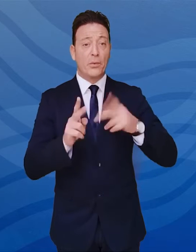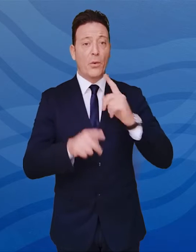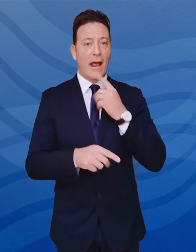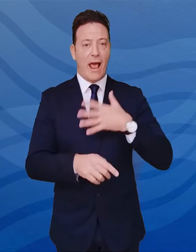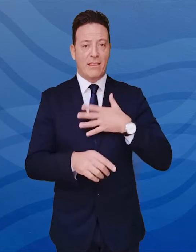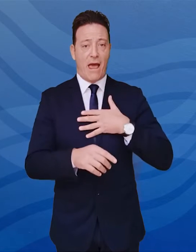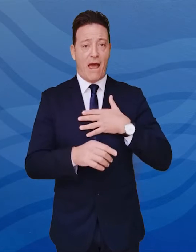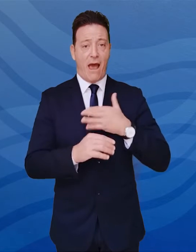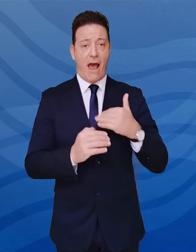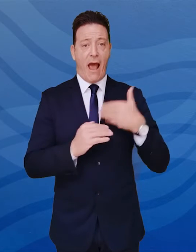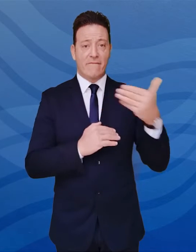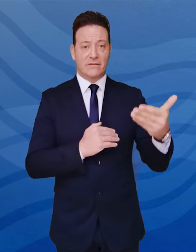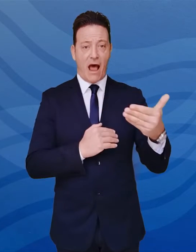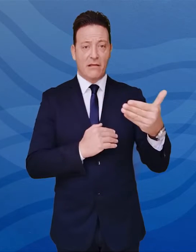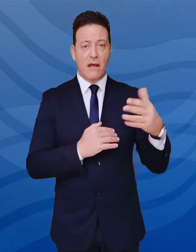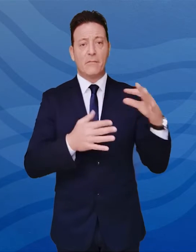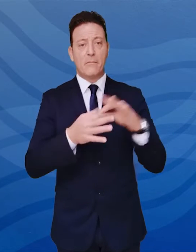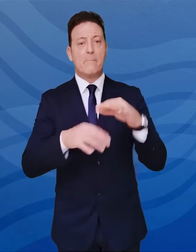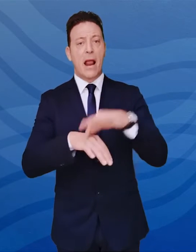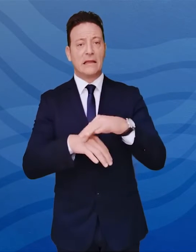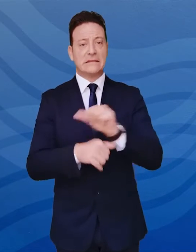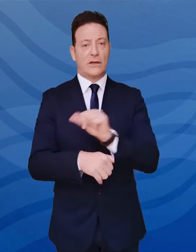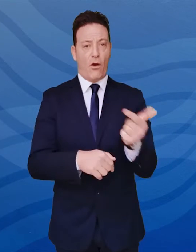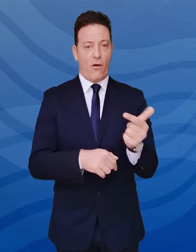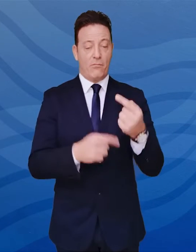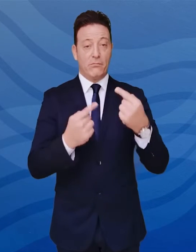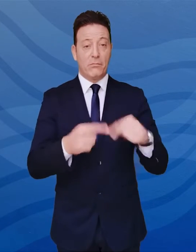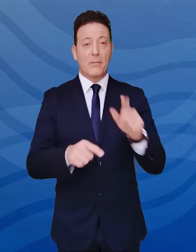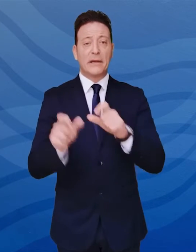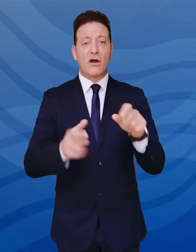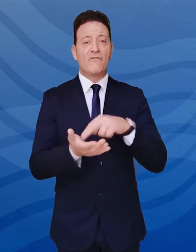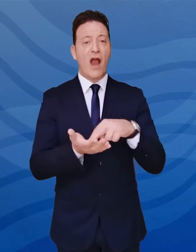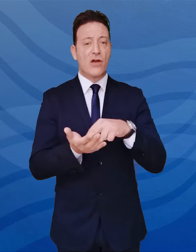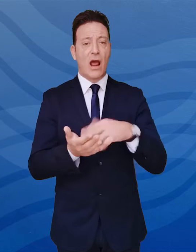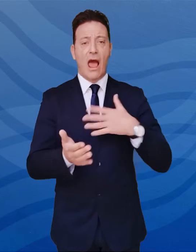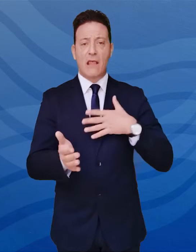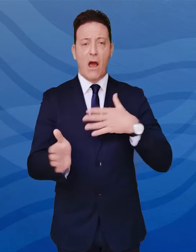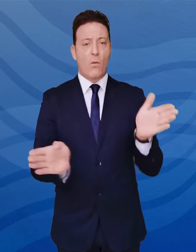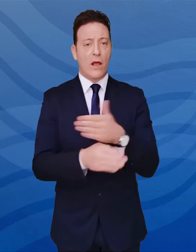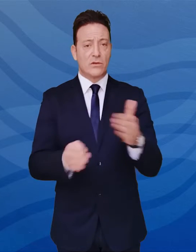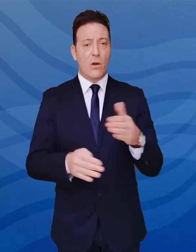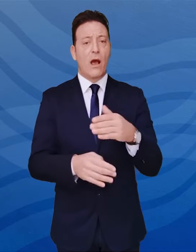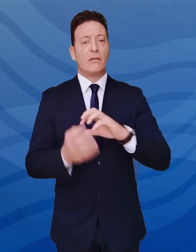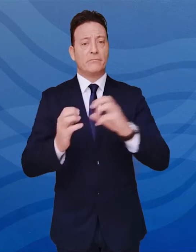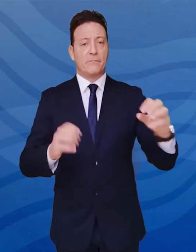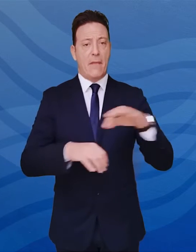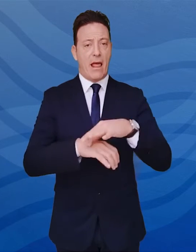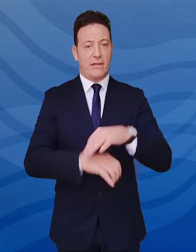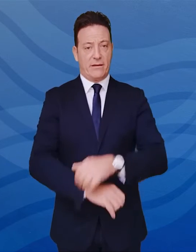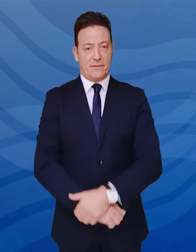con o senza patologie concomitanti, e nei soggetti fragili in tutte le fasce di età, con una o più patologie.